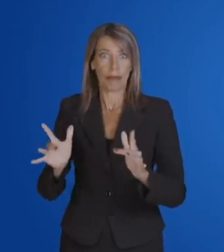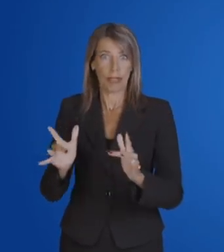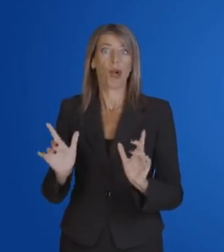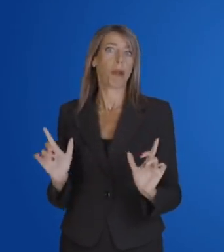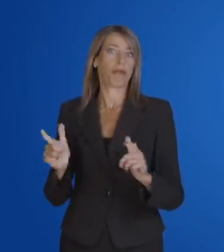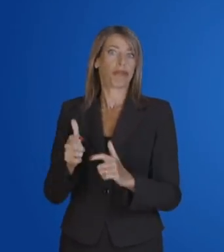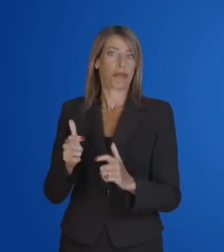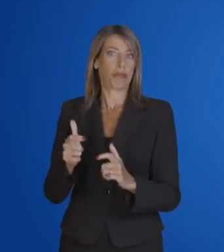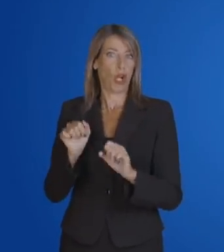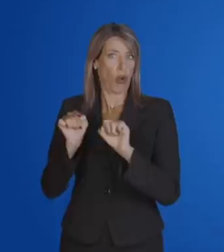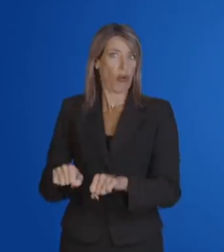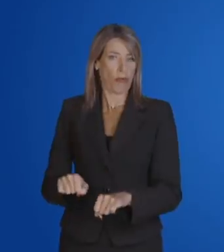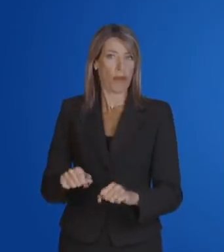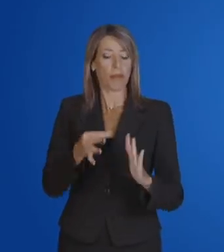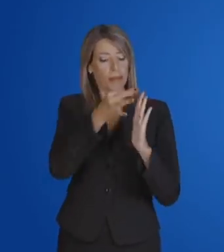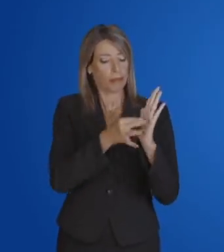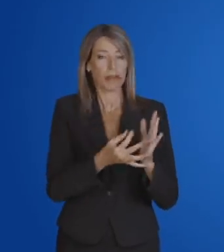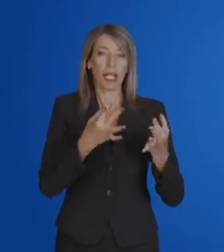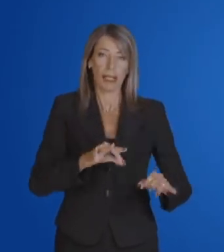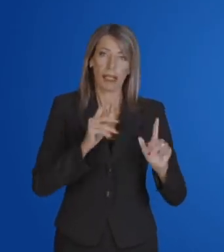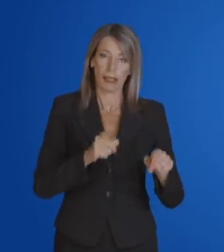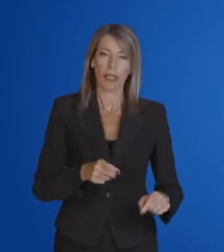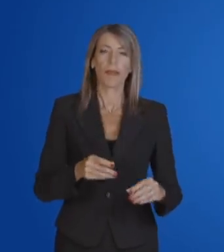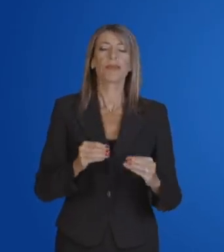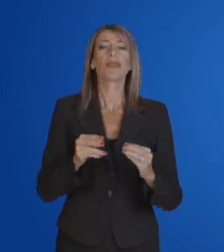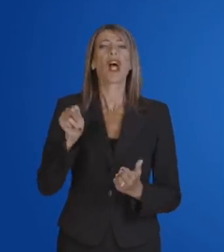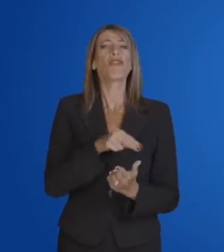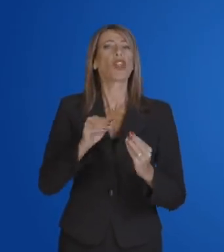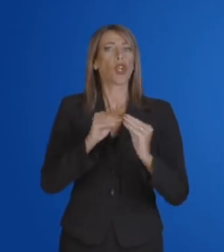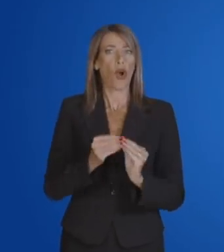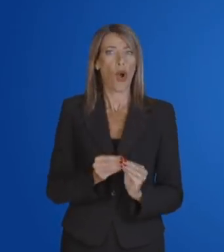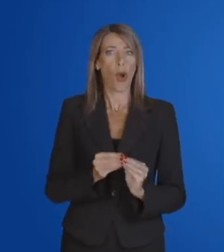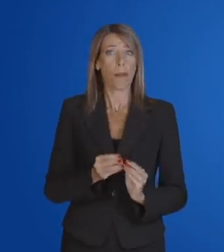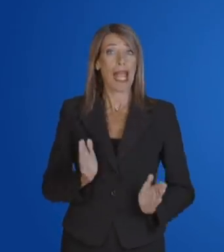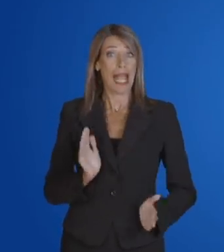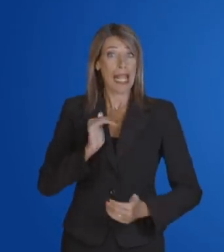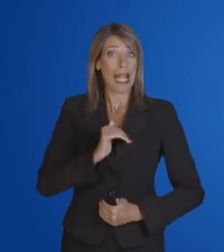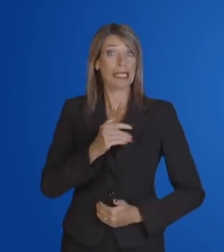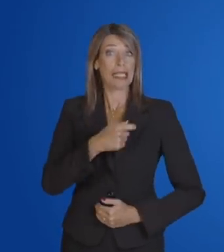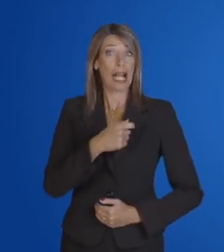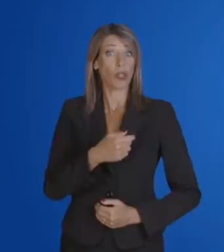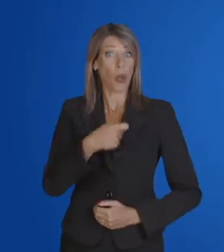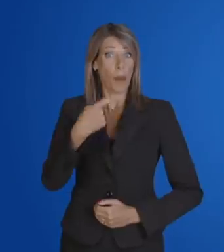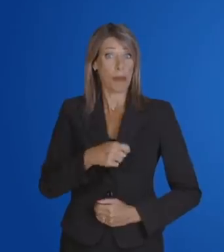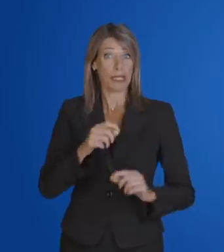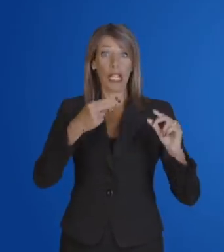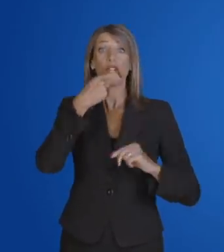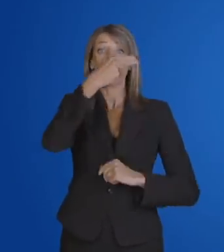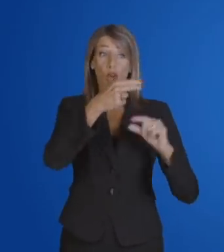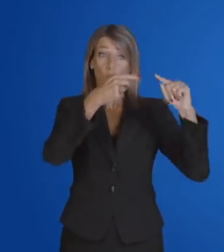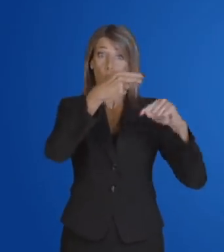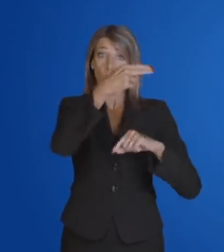Covid-19. L'elettore può votare solo per un candidato alla carica di Presidente tracciando un segno sul nome.